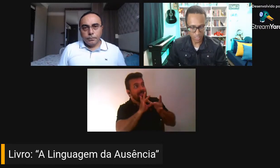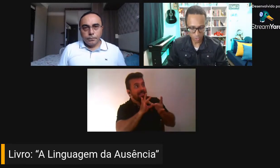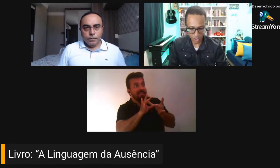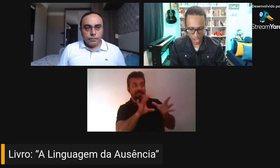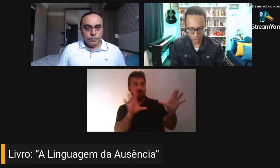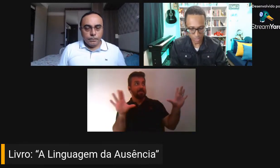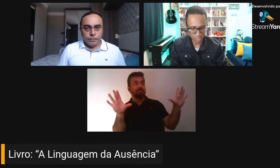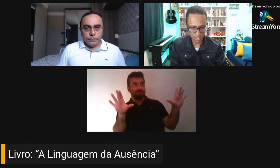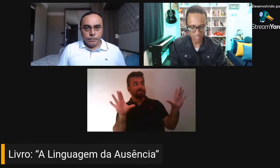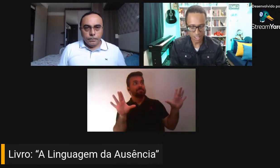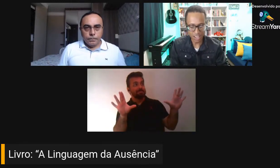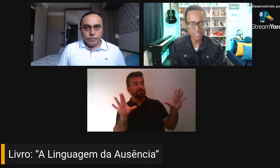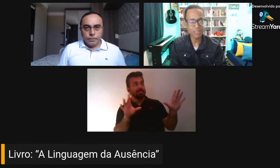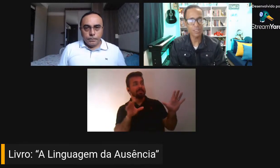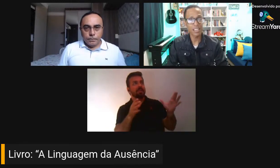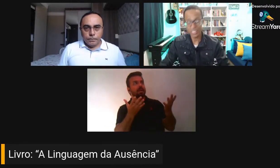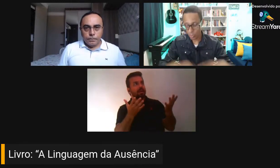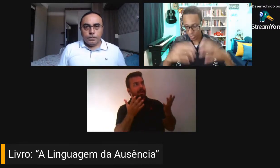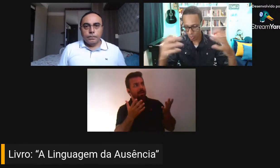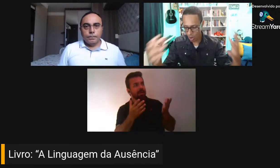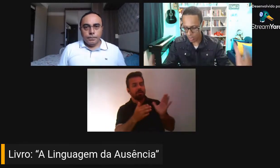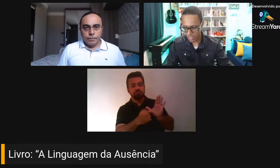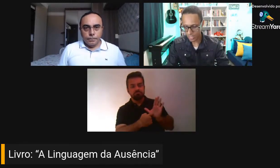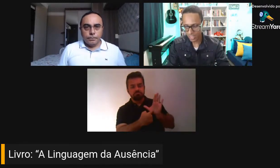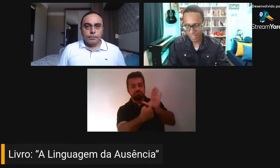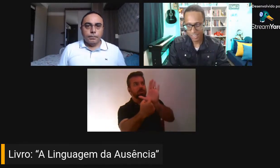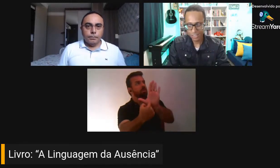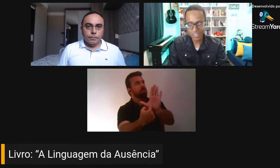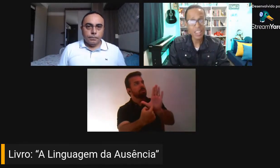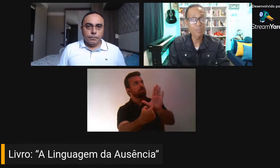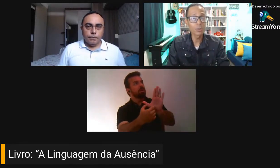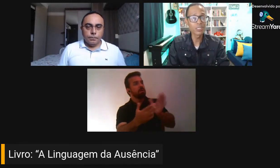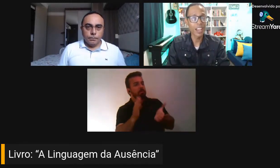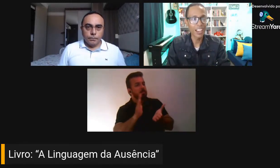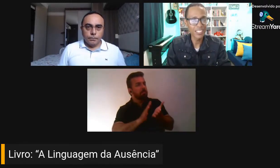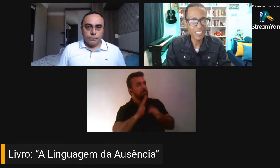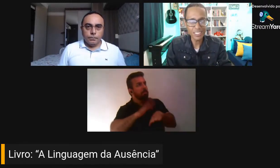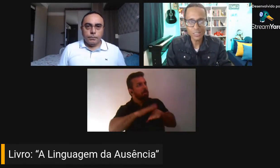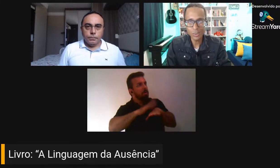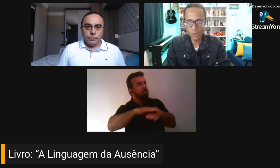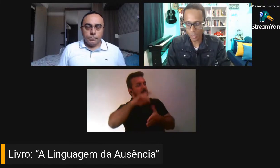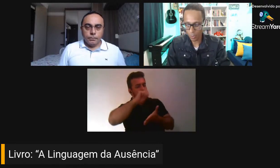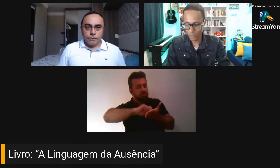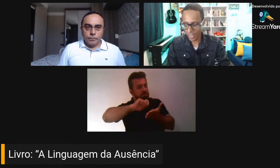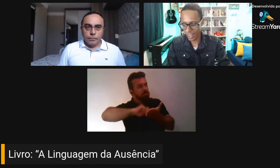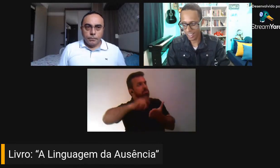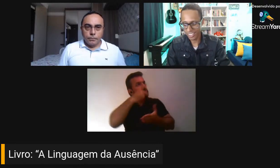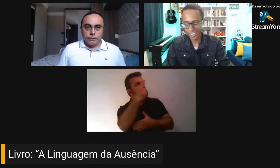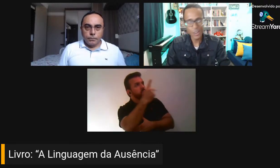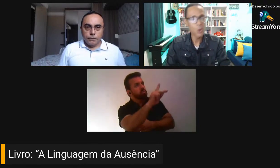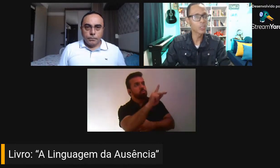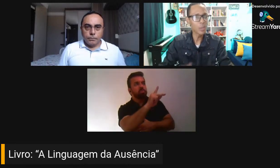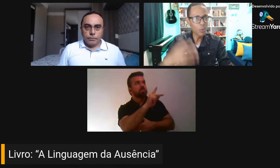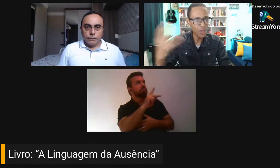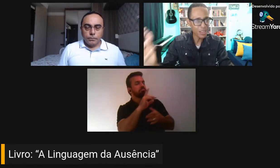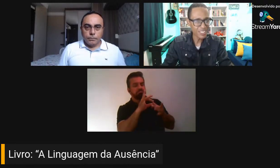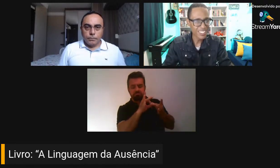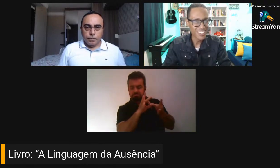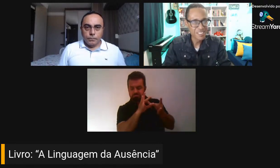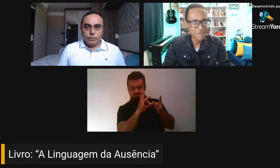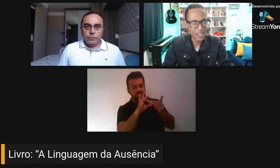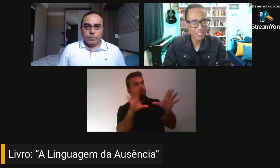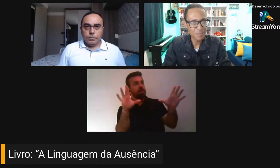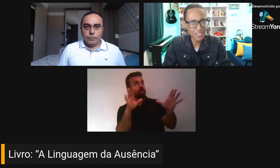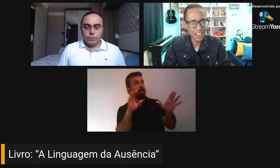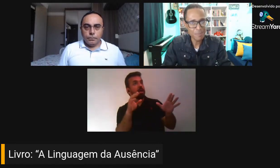entrada para divulgar o que desejar, falar das suas obras, fique à vontade, né, o que eu puder contribuir